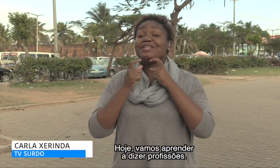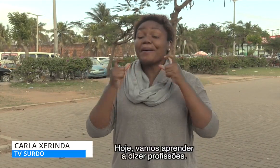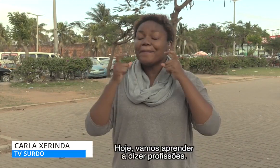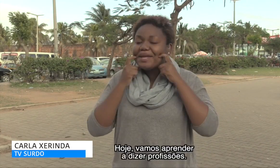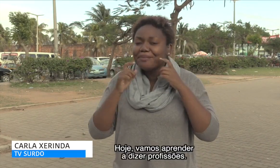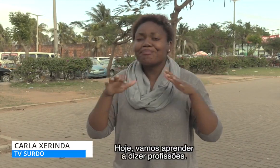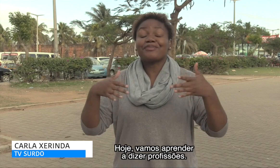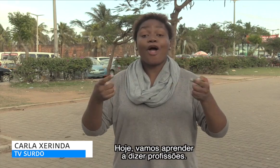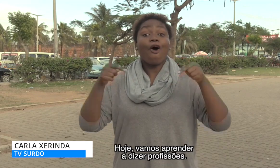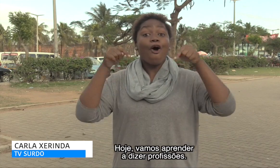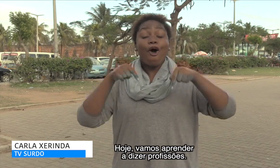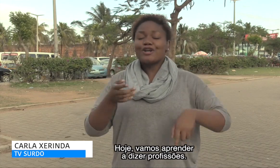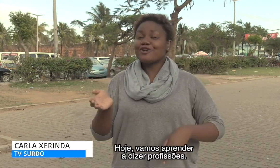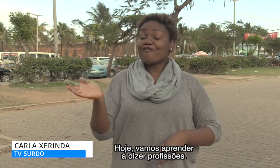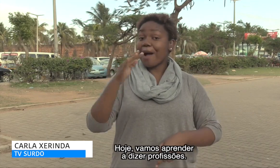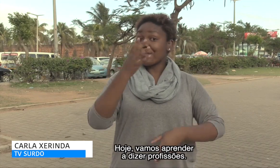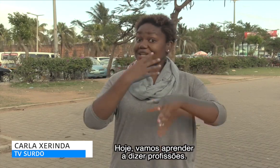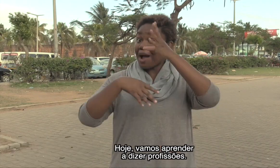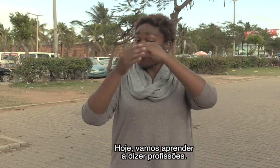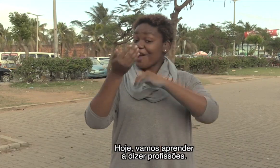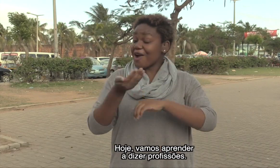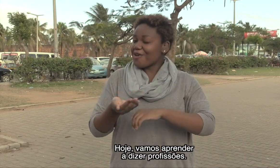Hoje, vamos aprender a dizer as profissões.